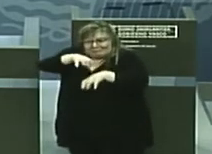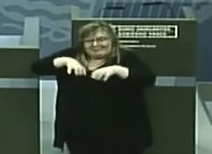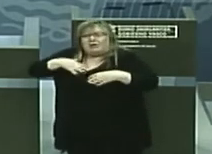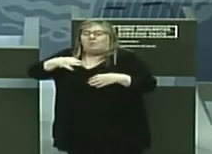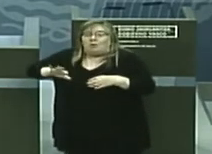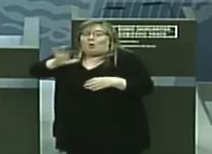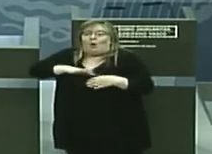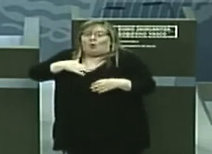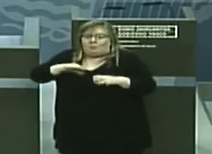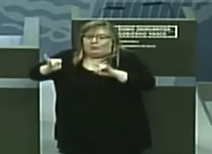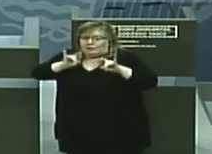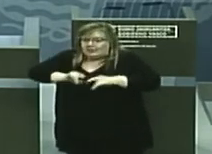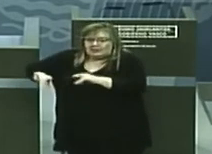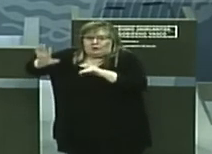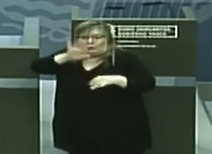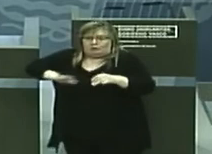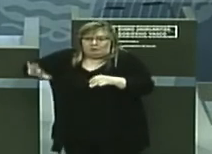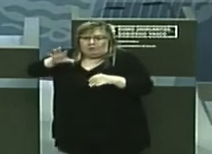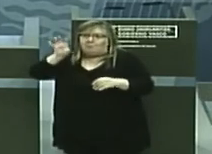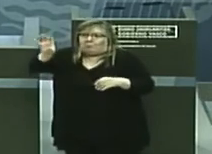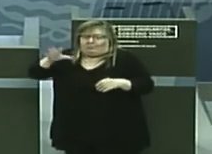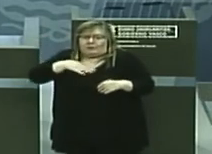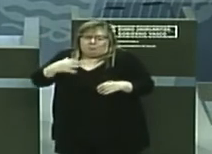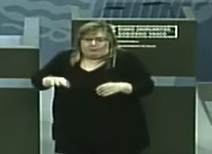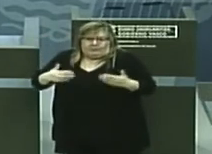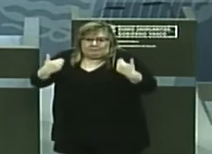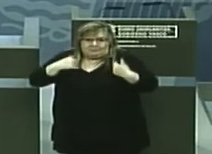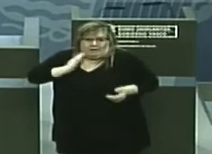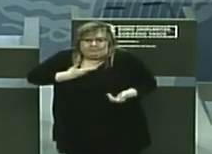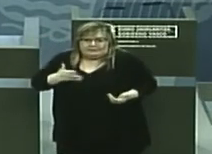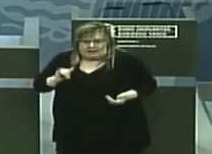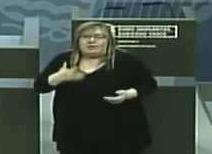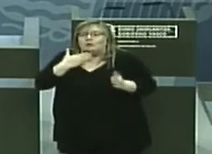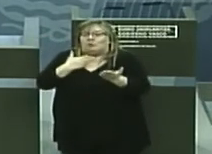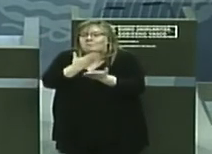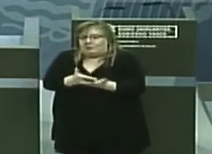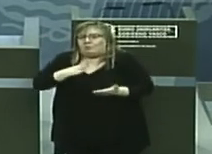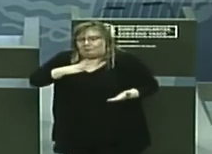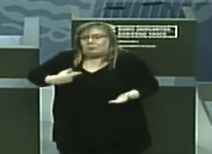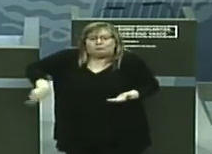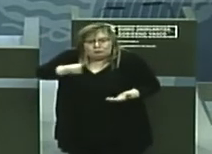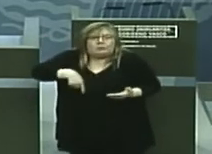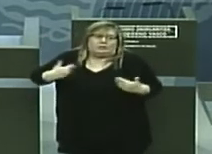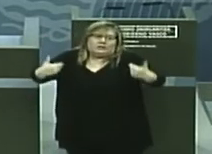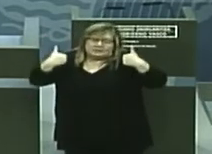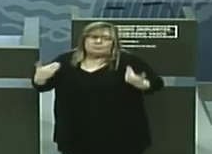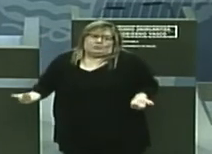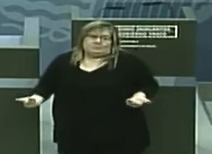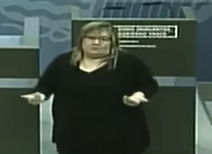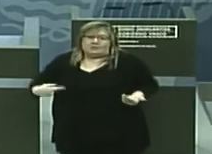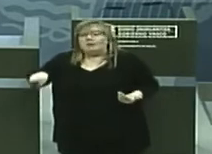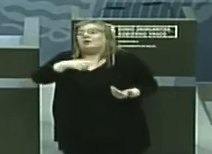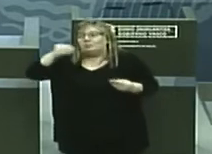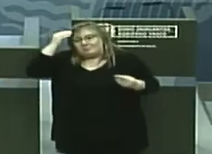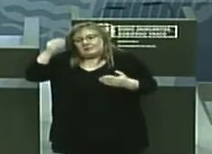conjunto de un territorio histórico. Por lo tanto, pido la responsabilidad a todas las personas que nos estamos